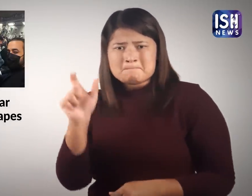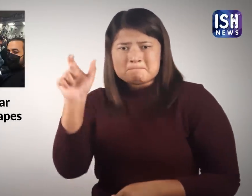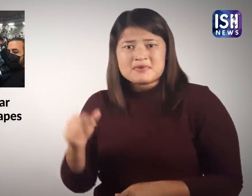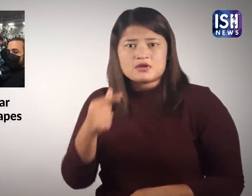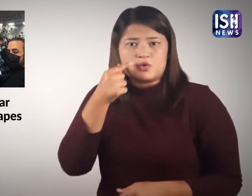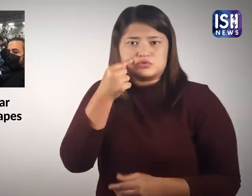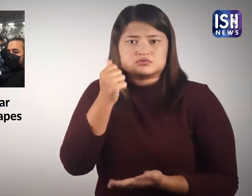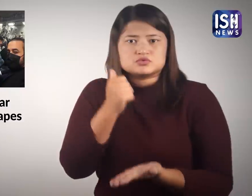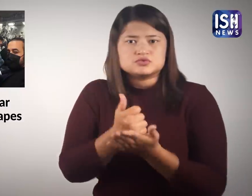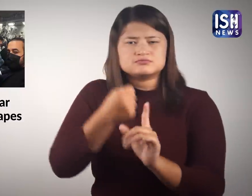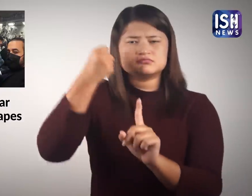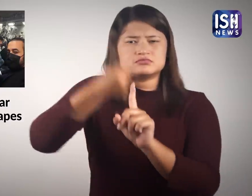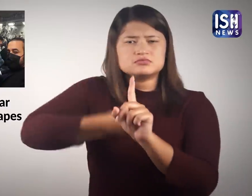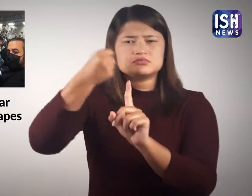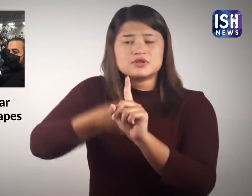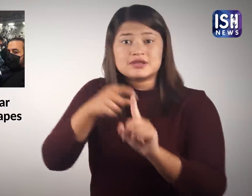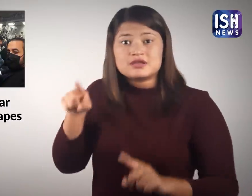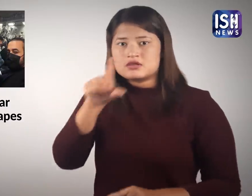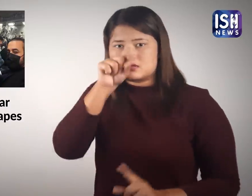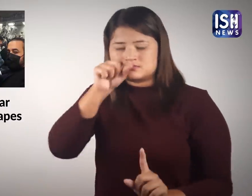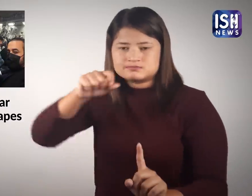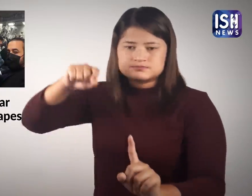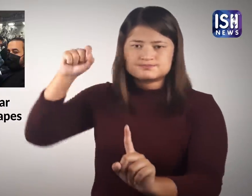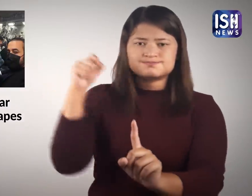एक मानमत्ती कार्यकर्ता ने ट्वीट कर कहा